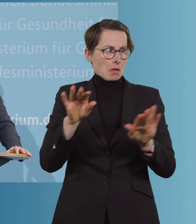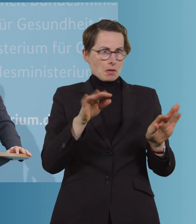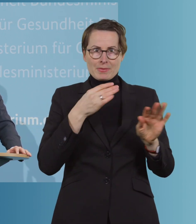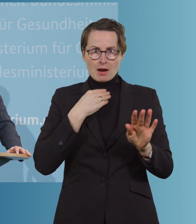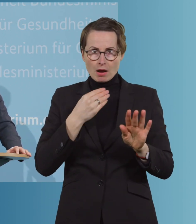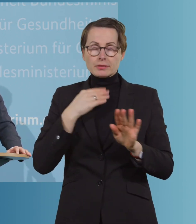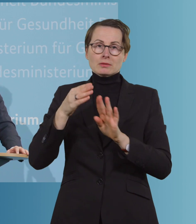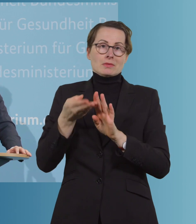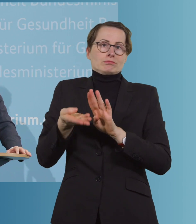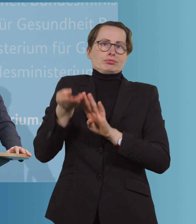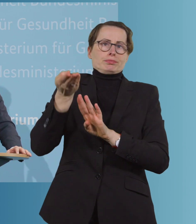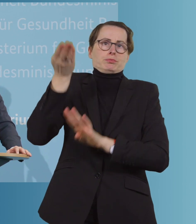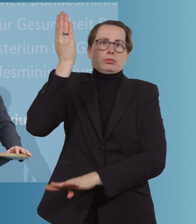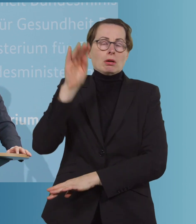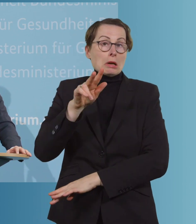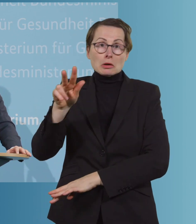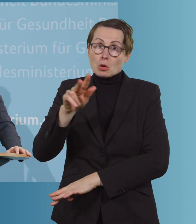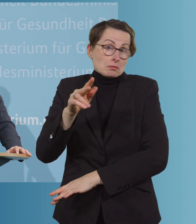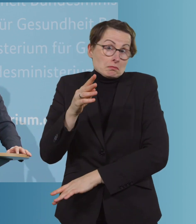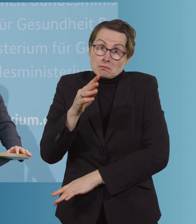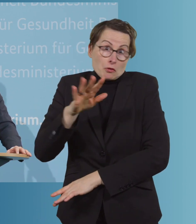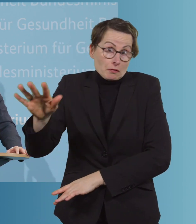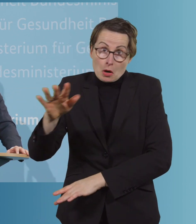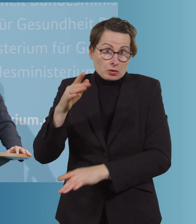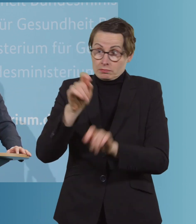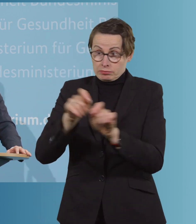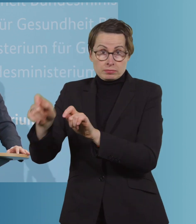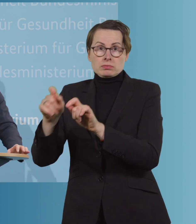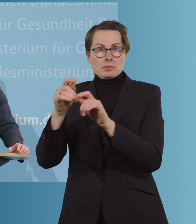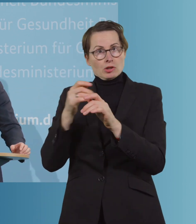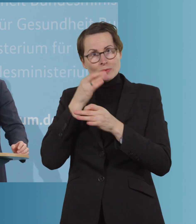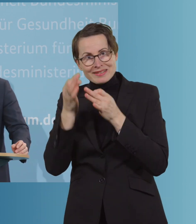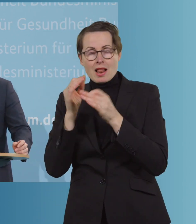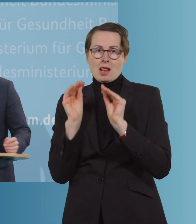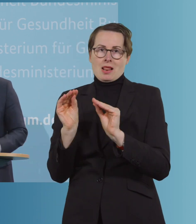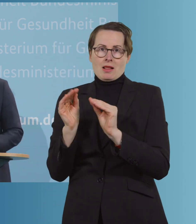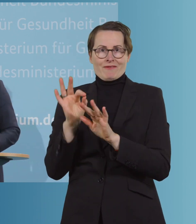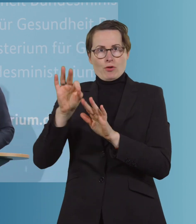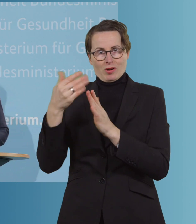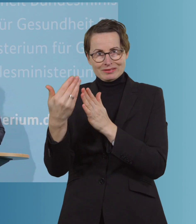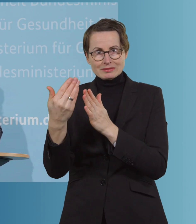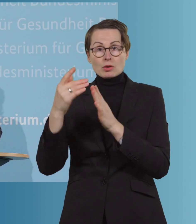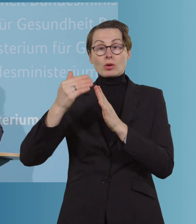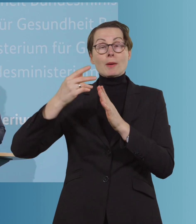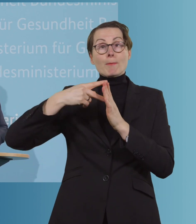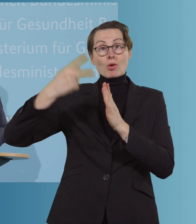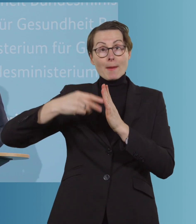auf 3.000 oder 5.000 Containment-Scouts weiter aufstocken und das Programm bis Ende 2021 verlängern.